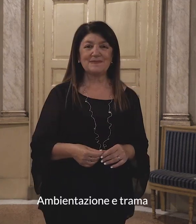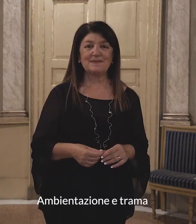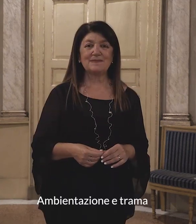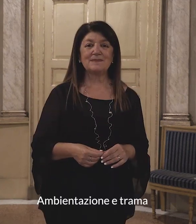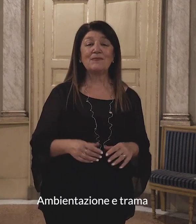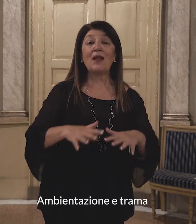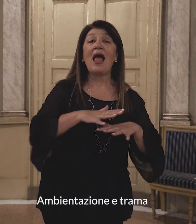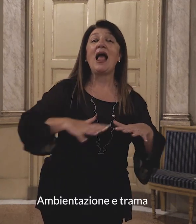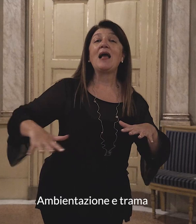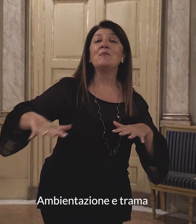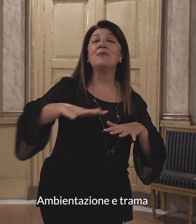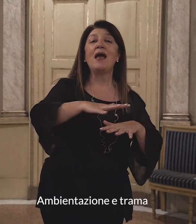Ambientazione e trama.